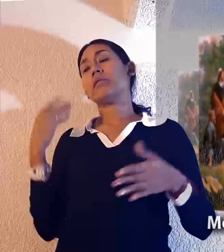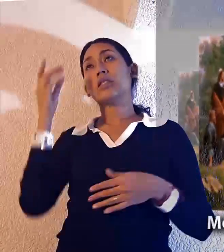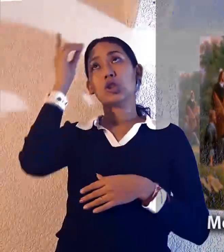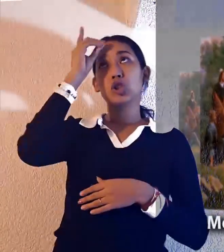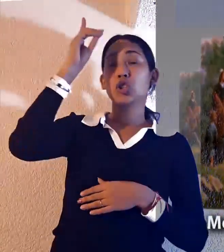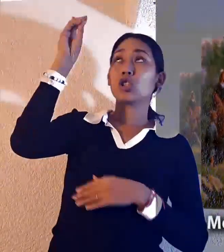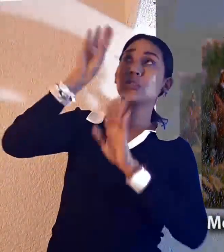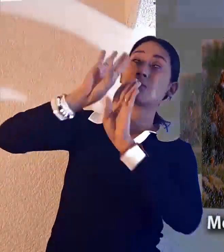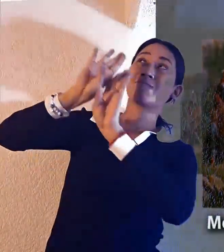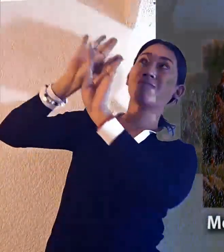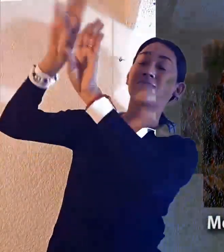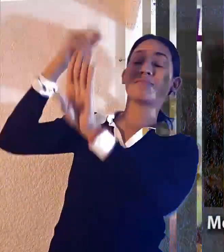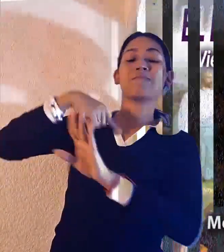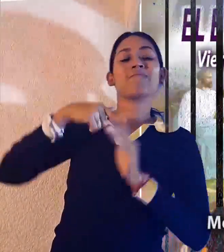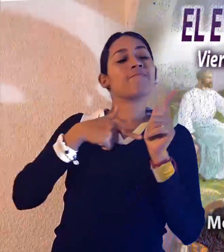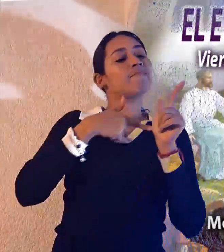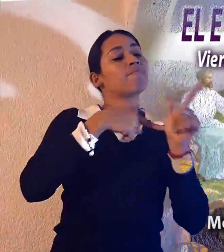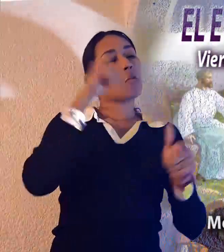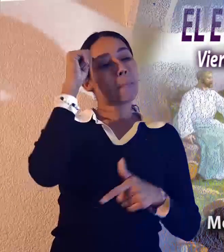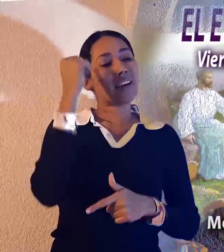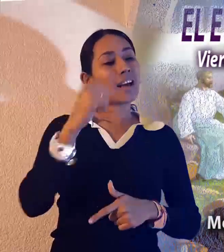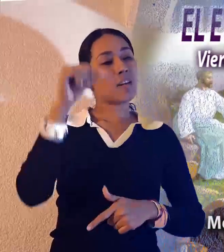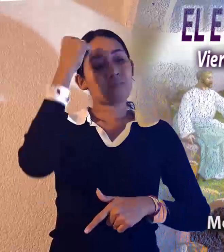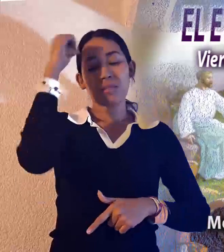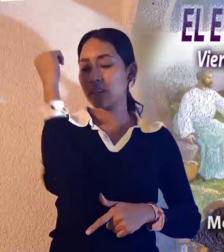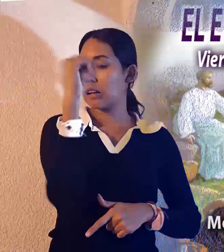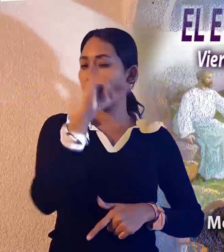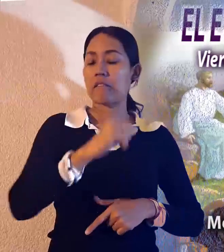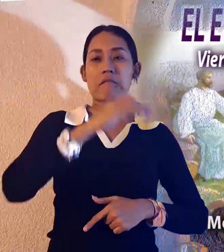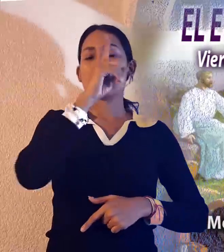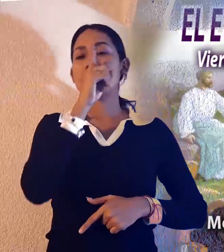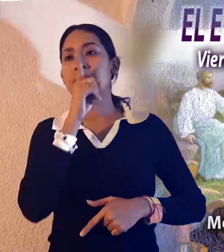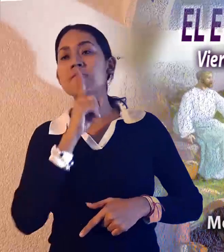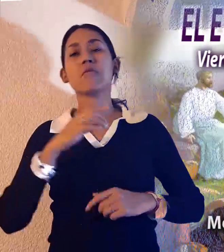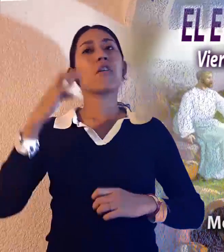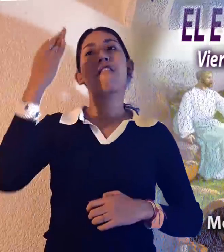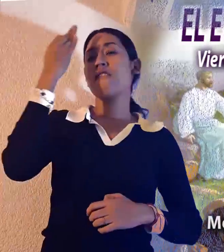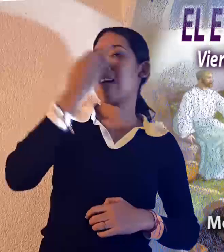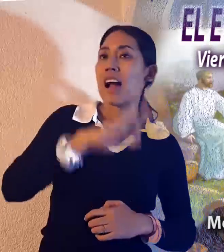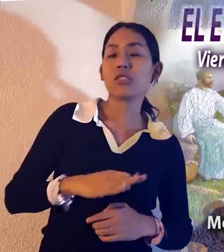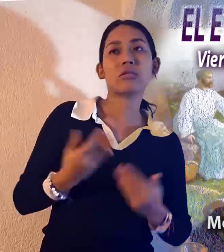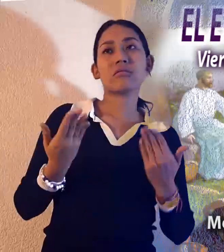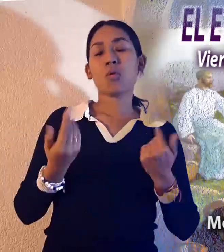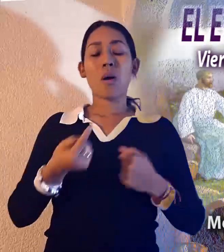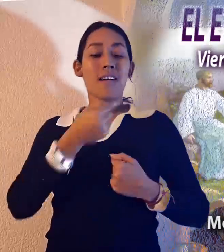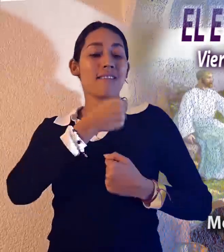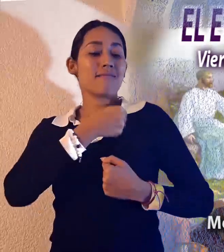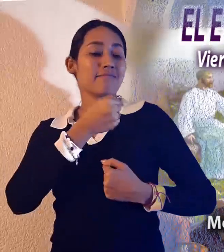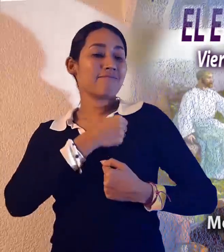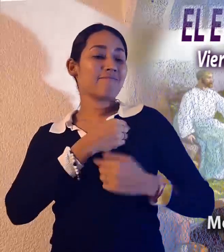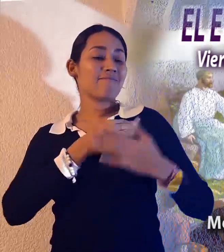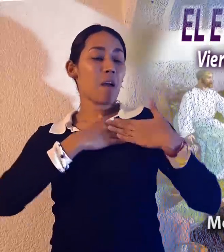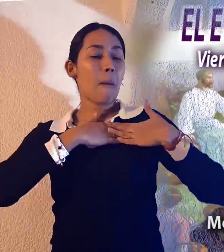para seguir viviendo en nuestro pecado con falsos argumentos y sin dejar penetrar en